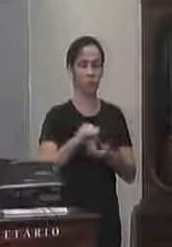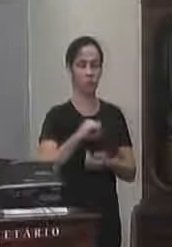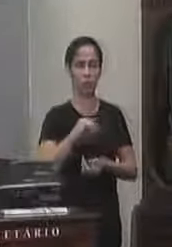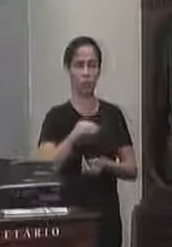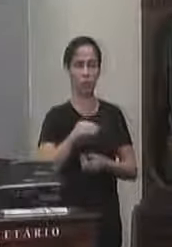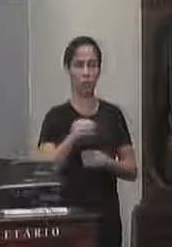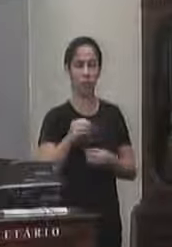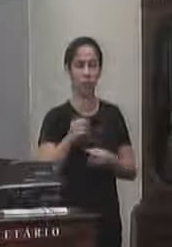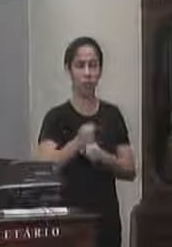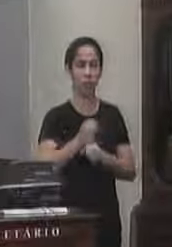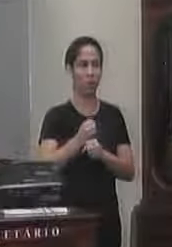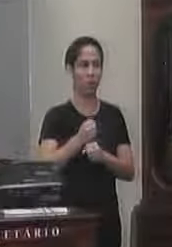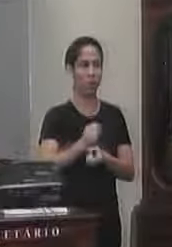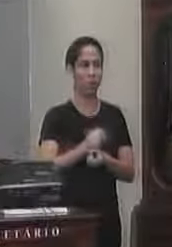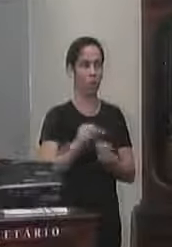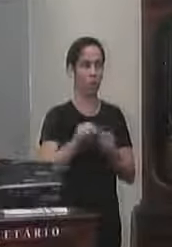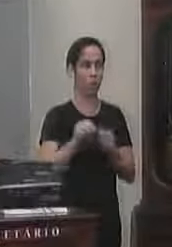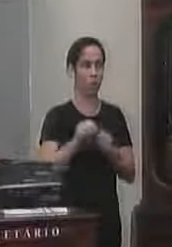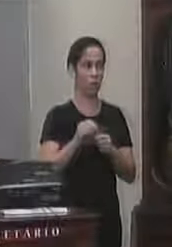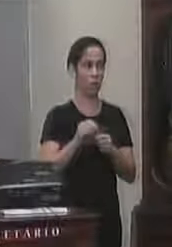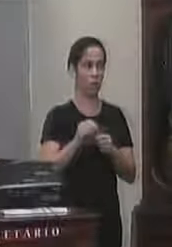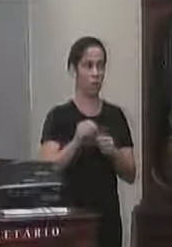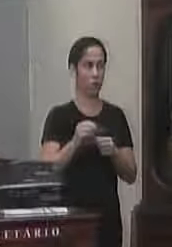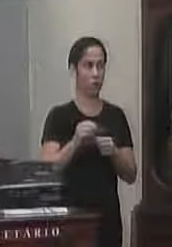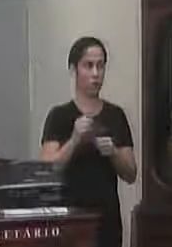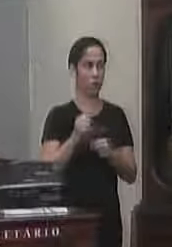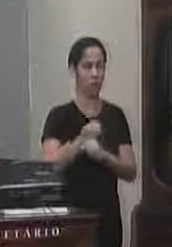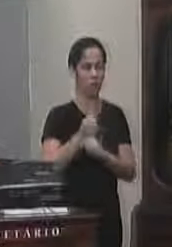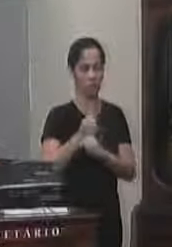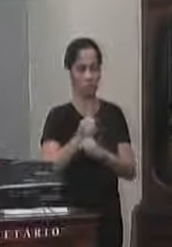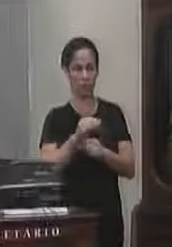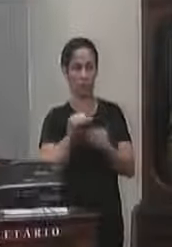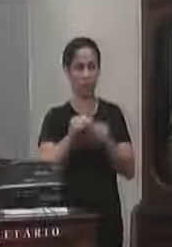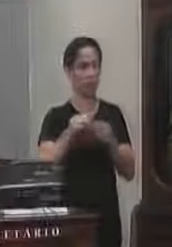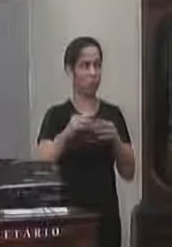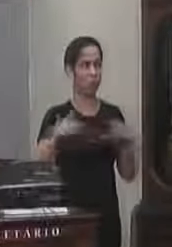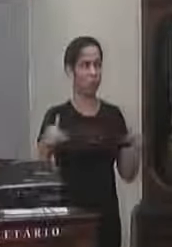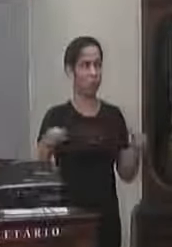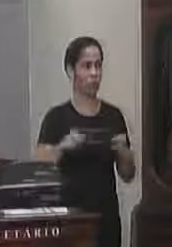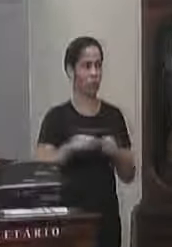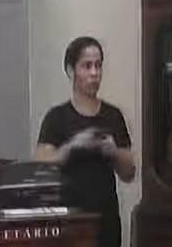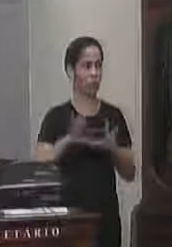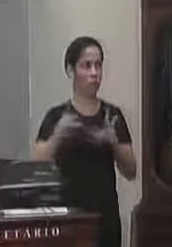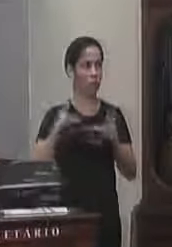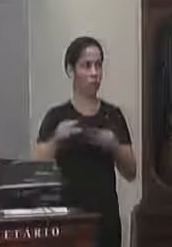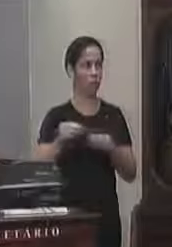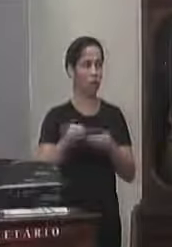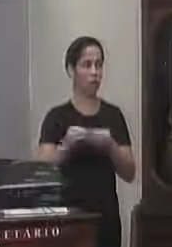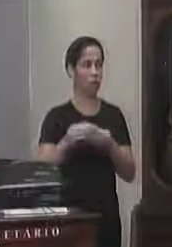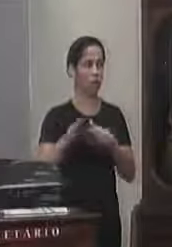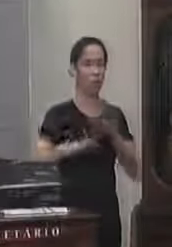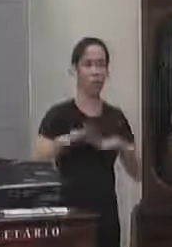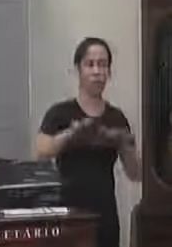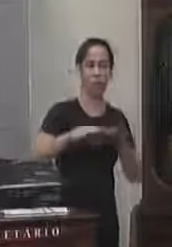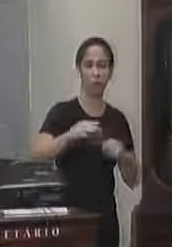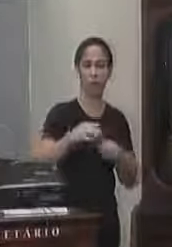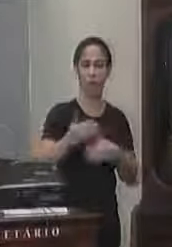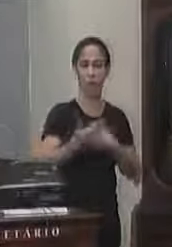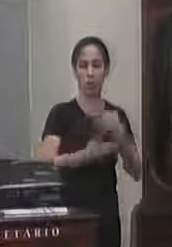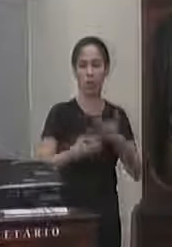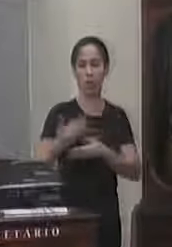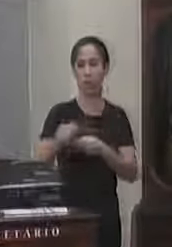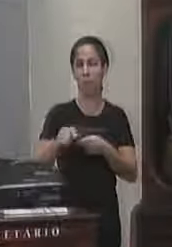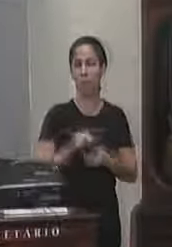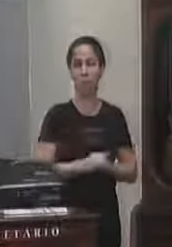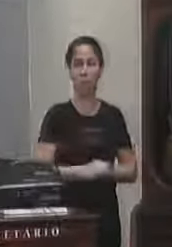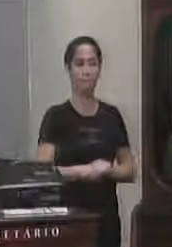der a mão de obra você dá se a gente der a mão de obra você dá o material perfeitamente como a gente tem feito isso com alguns parceiros aqui